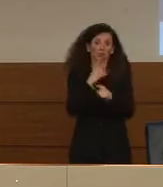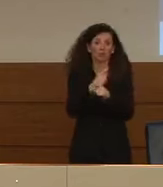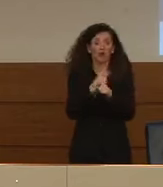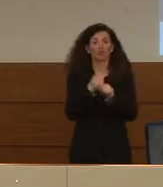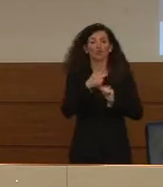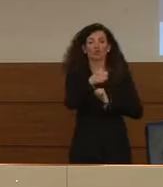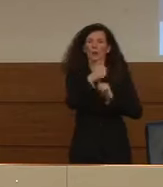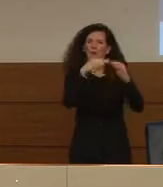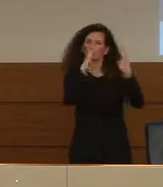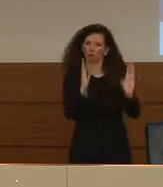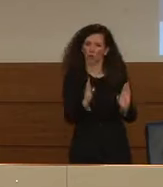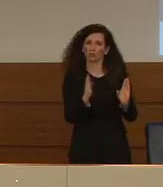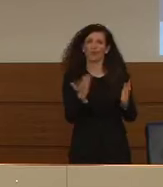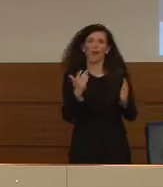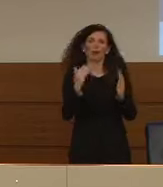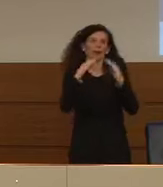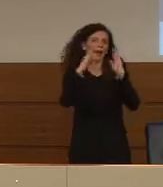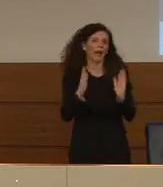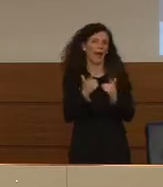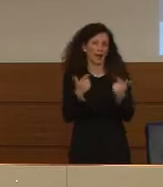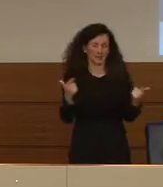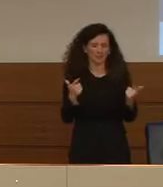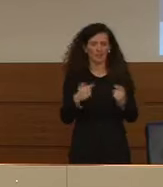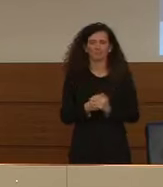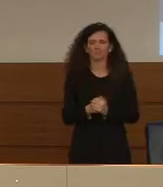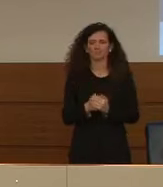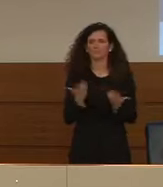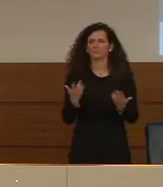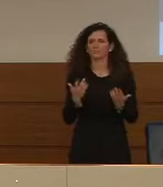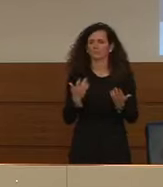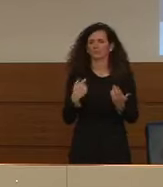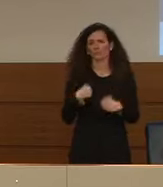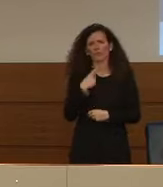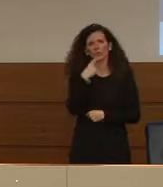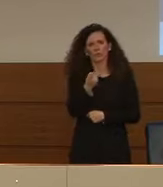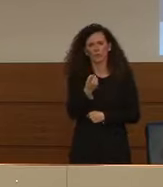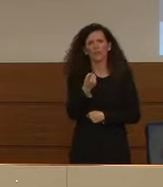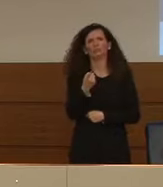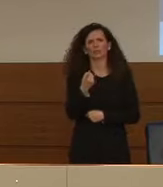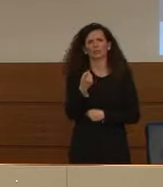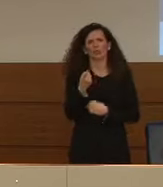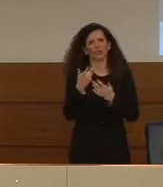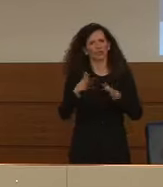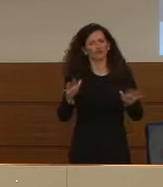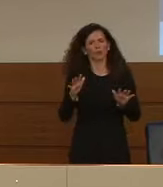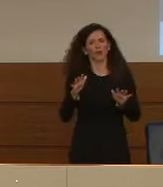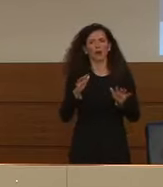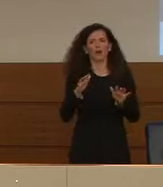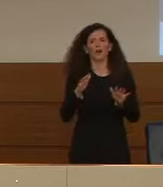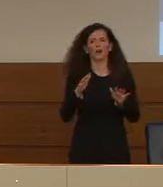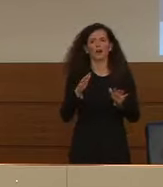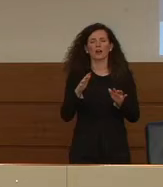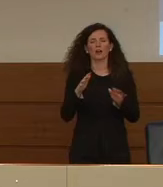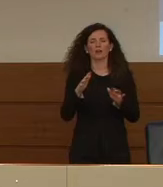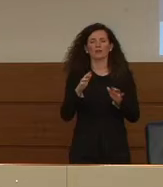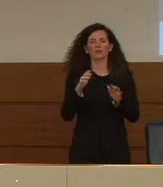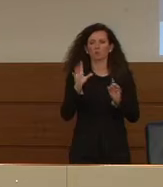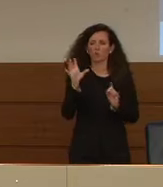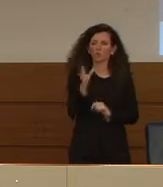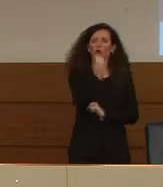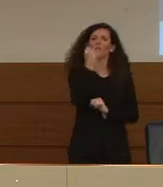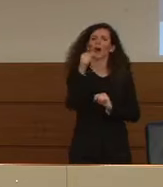domiciliare. Abbiamo detto che c la possibilità di requisire, ma ancora più semplice è quello di